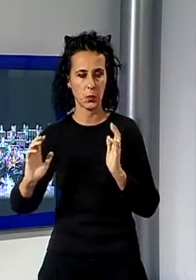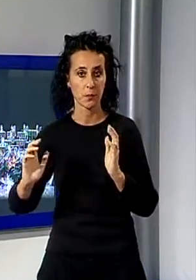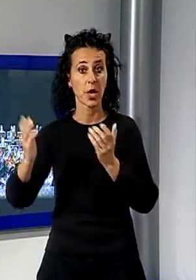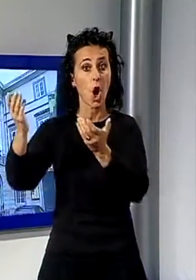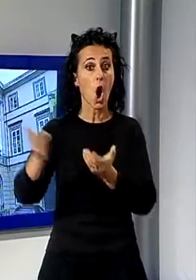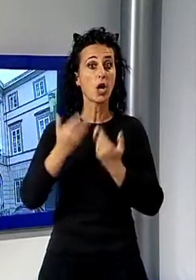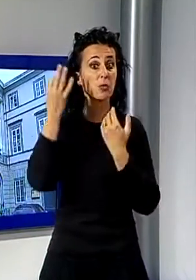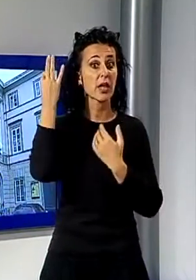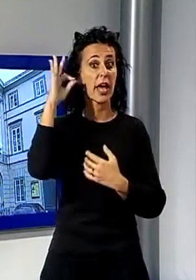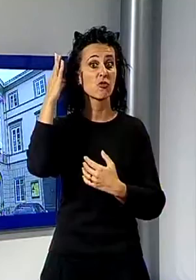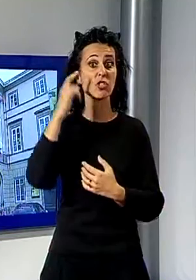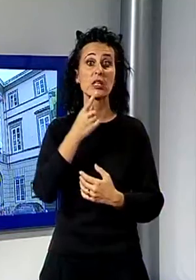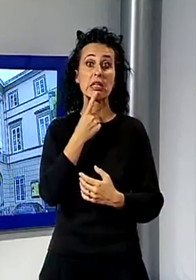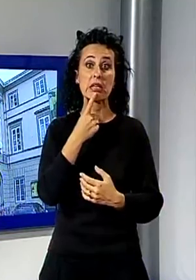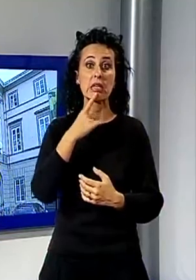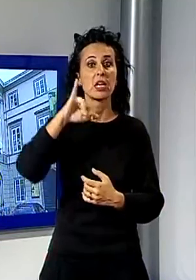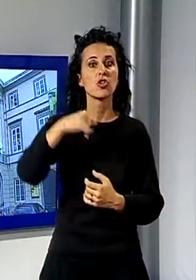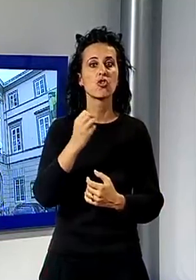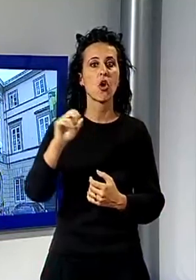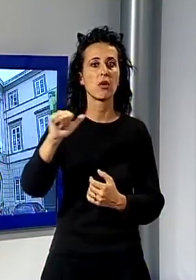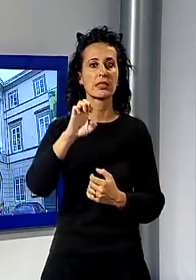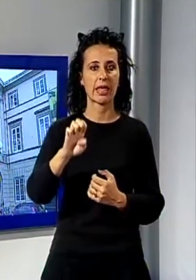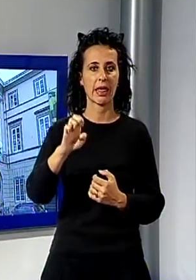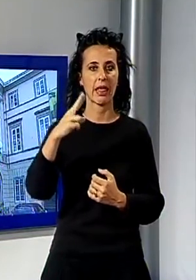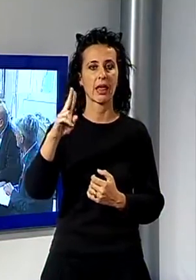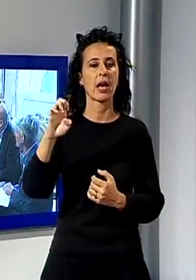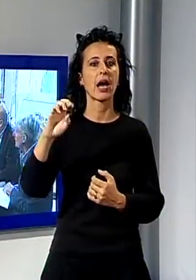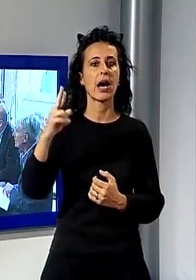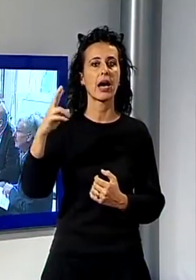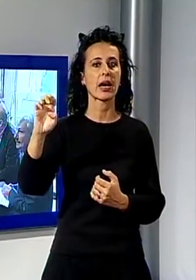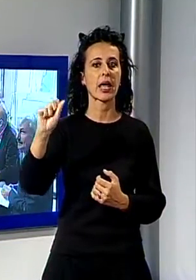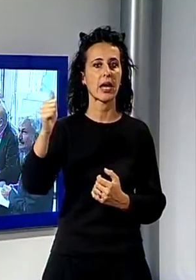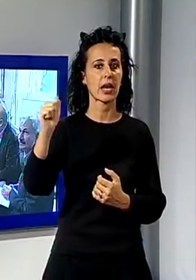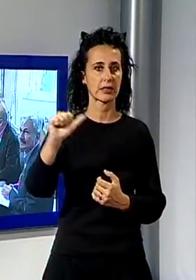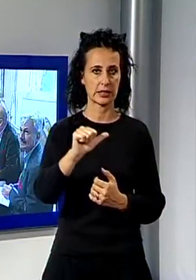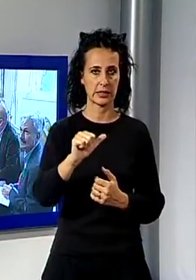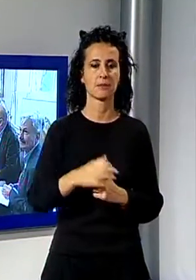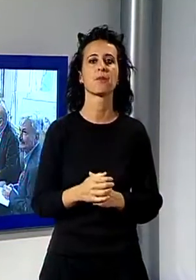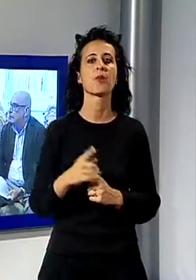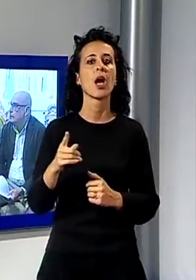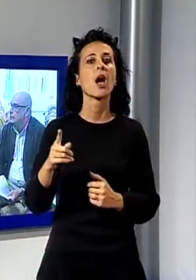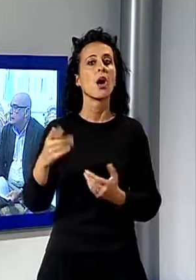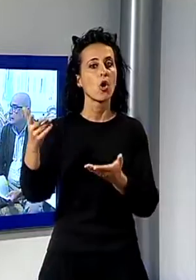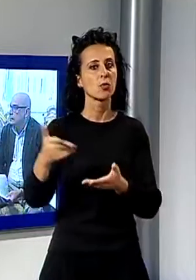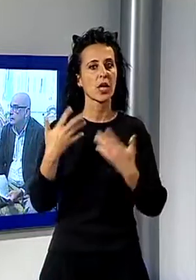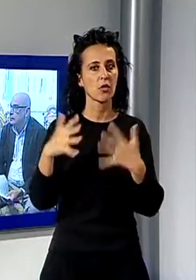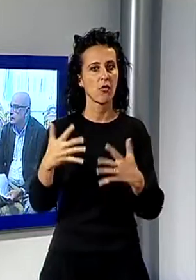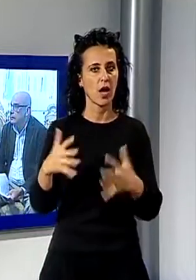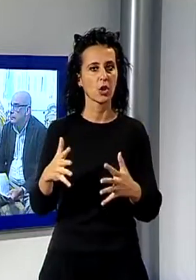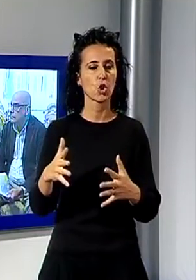José Carreras. Il ridotto del Giglio ha ospitato la conferenza stampa di presentazione del festival organizzato da Fondazione